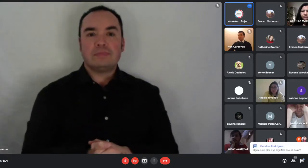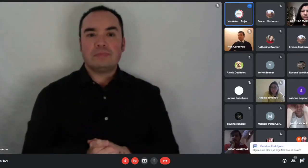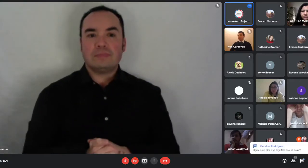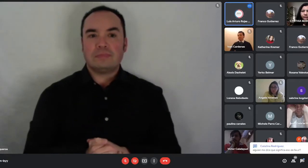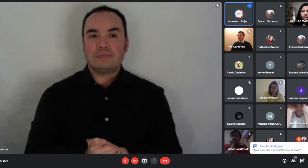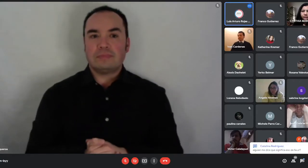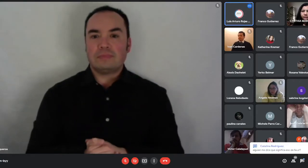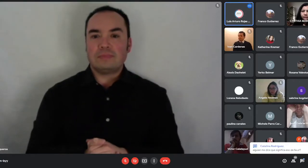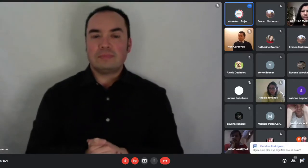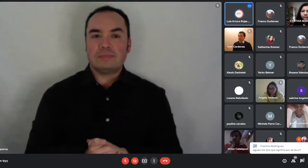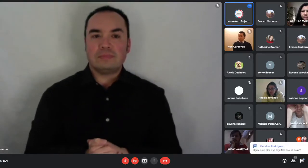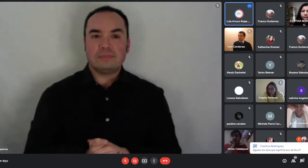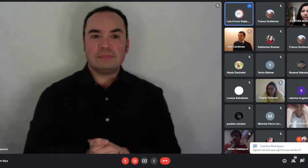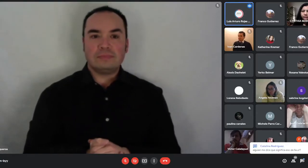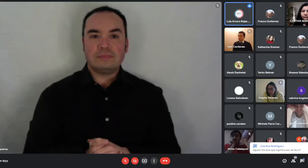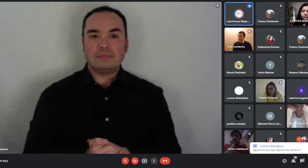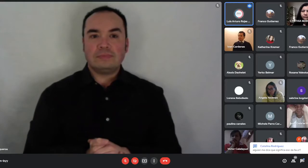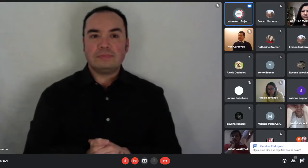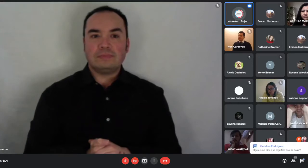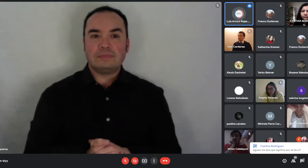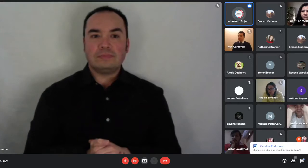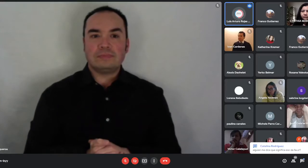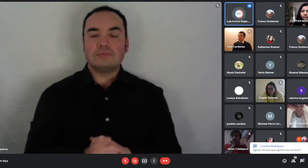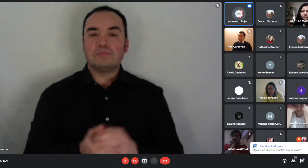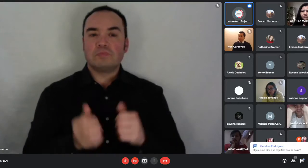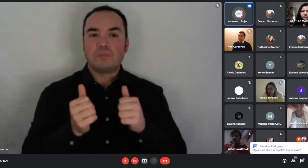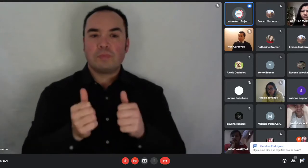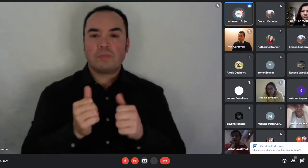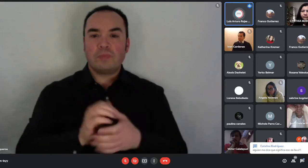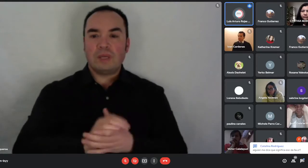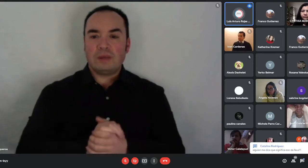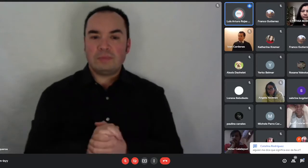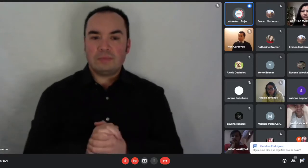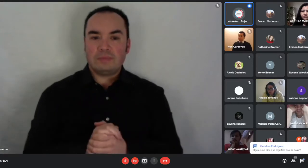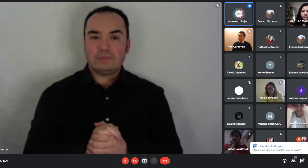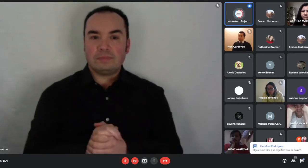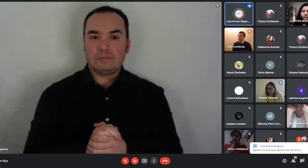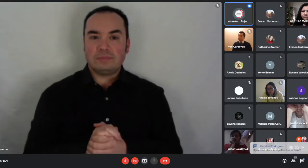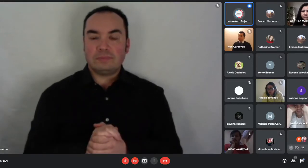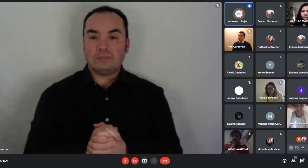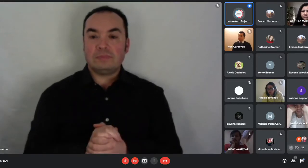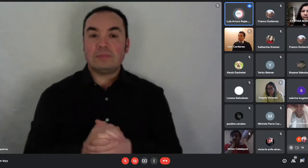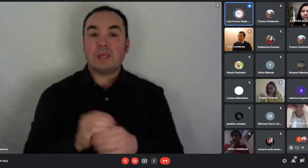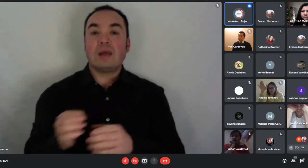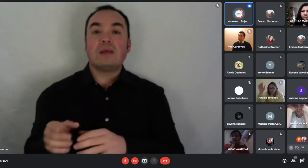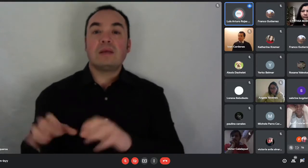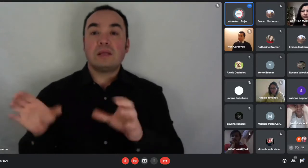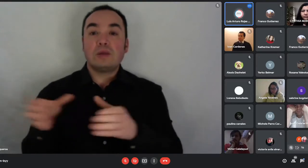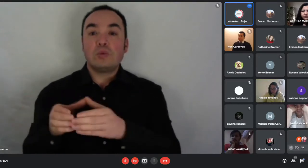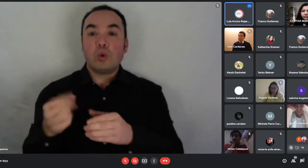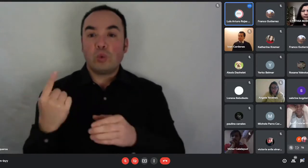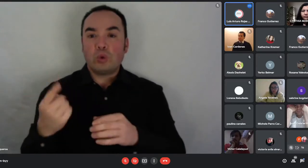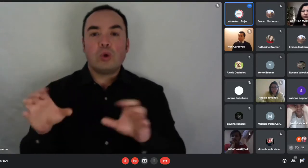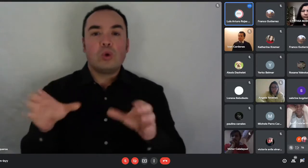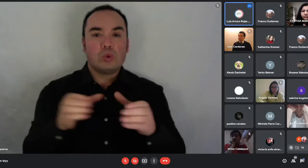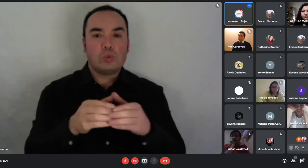Bien, hablamos del tramo 1 y el tramo 2, ahora vamos a hablar del tramo 3. Los requisitos para postular al tramo 3,